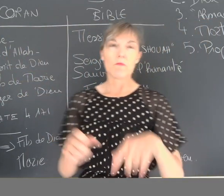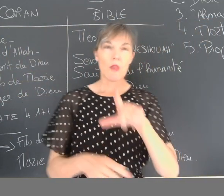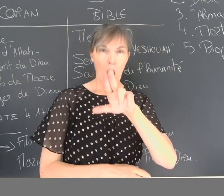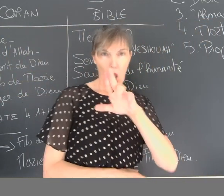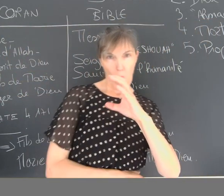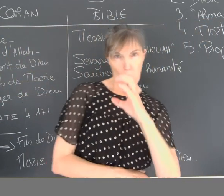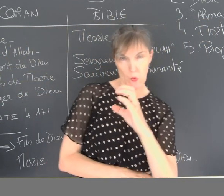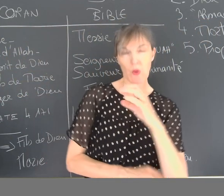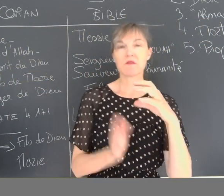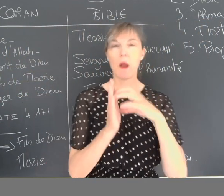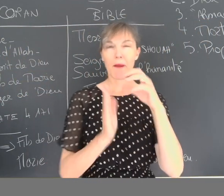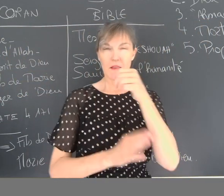Donc, dans l'Évangile de Luc.